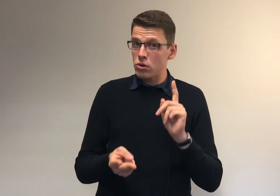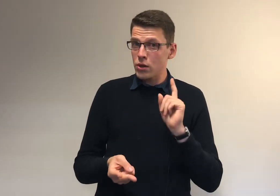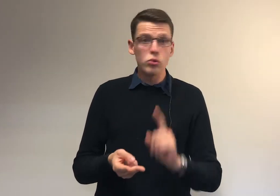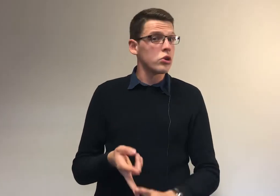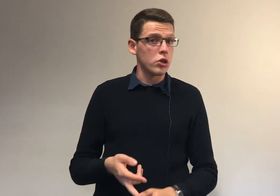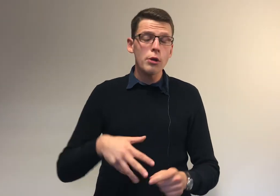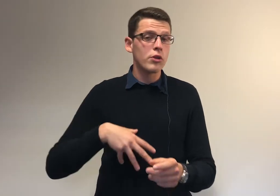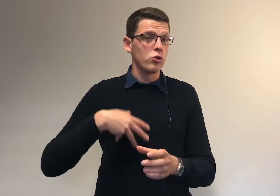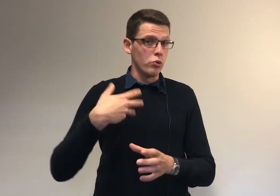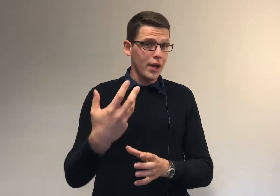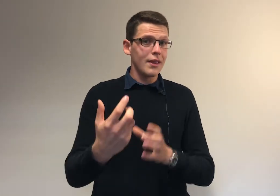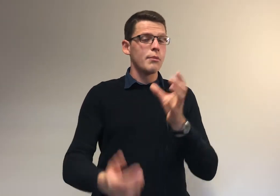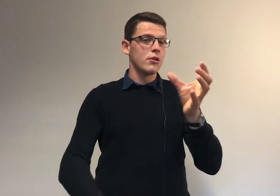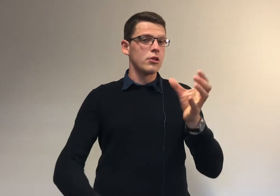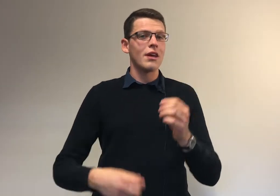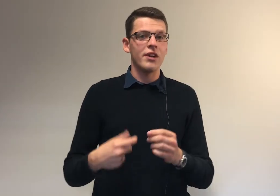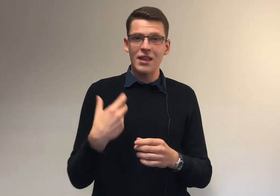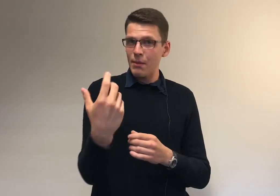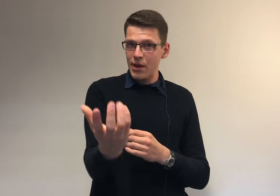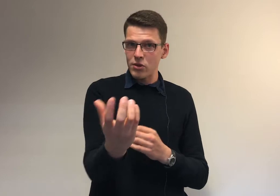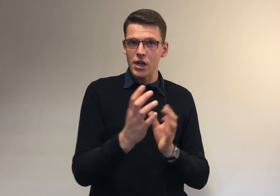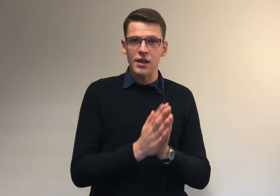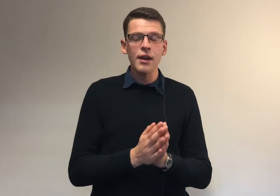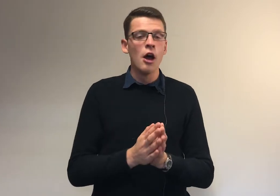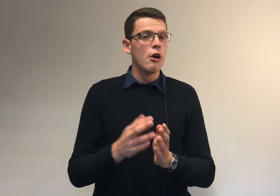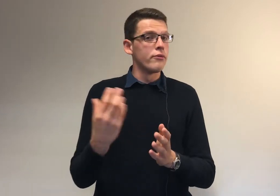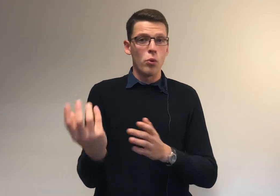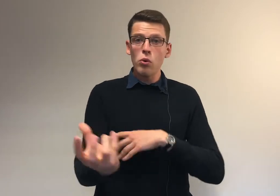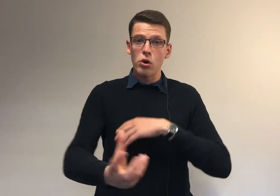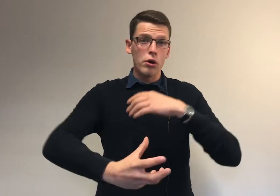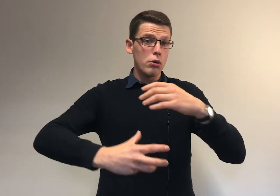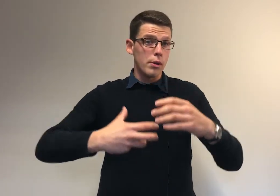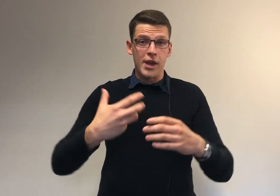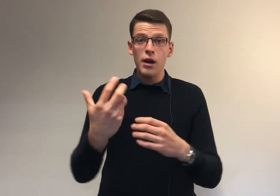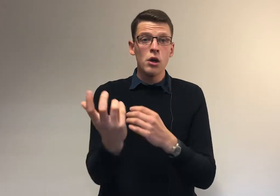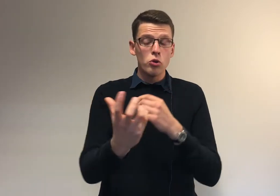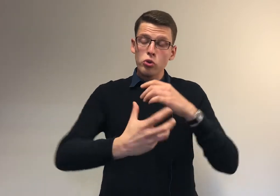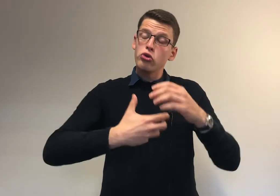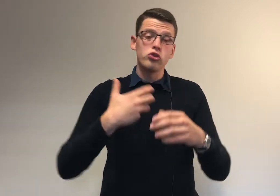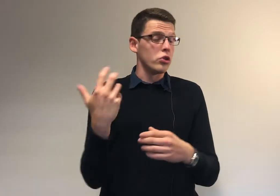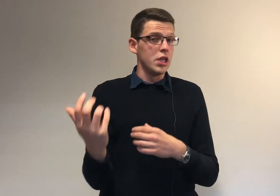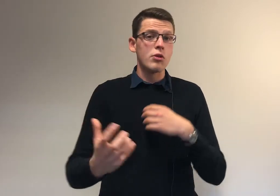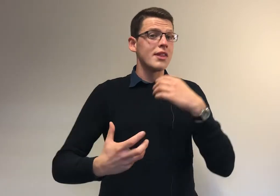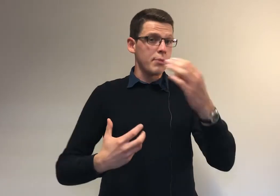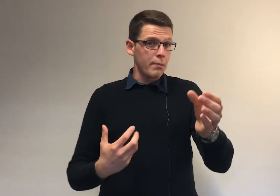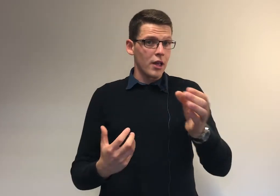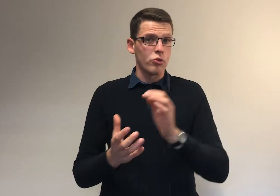rendras compte que j'ai tort. Parce que toi, ta méthode de travail et ta personnalité font que, eh bien, tout ce que je te dis ne s'applique pas à toi.